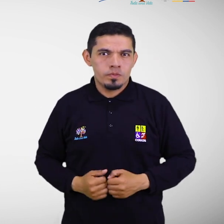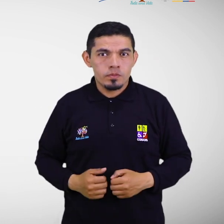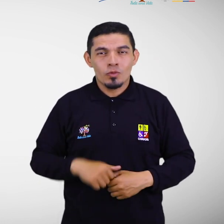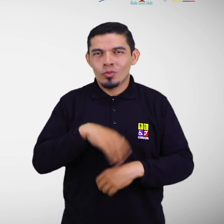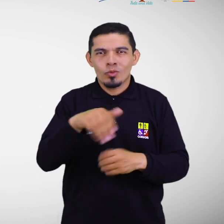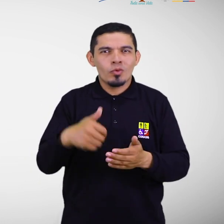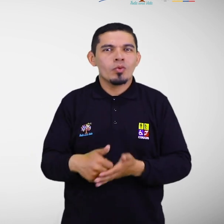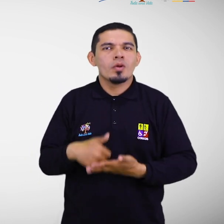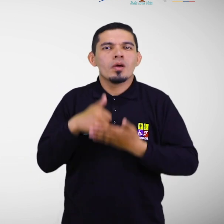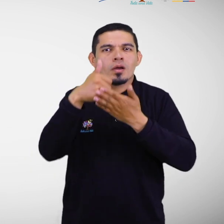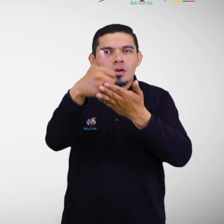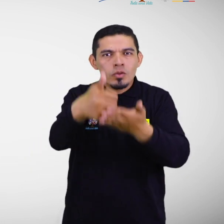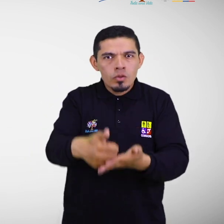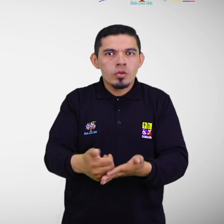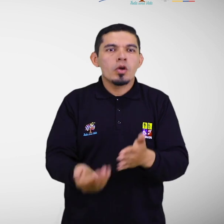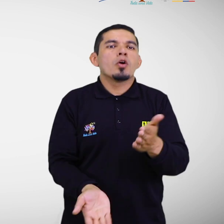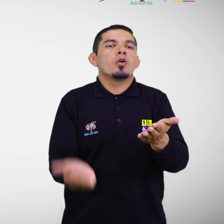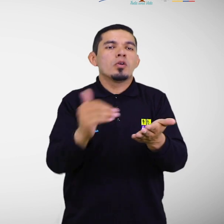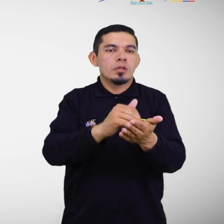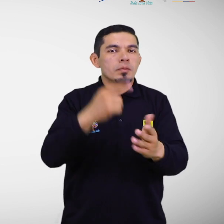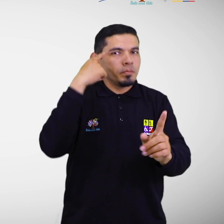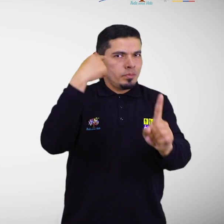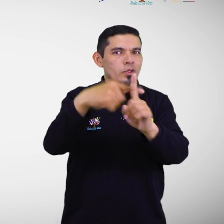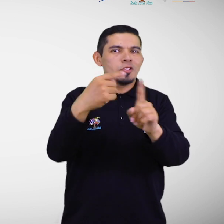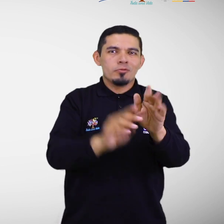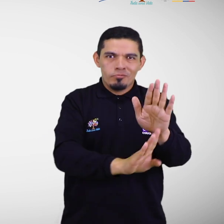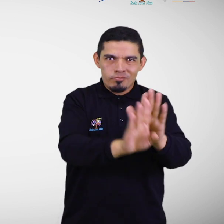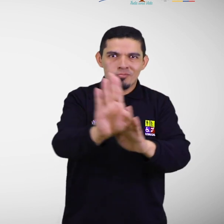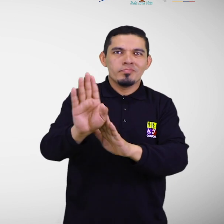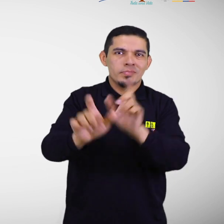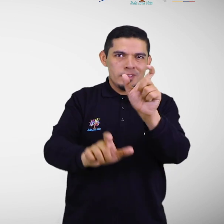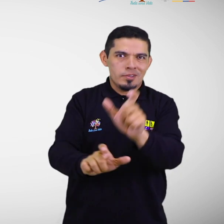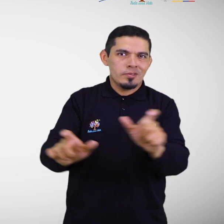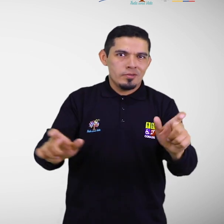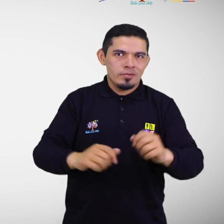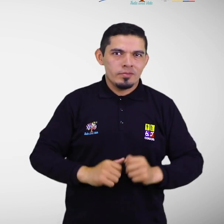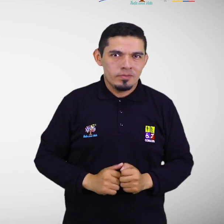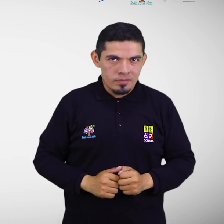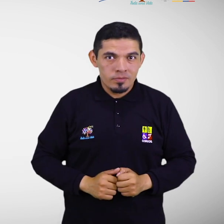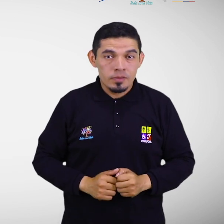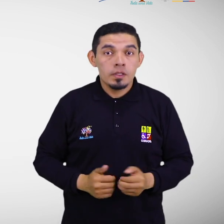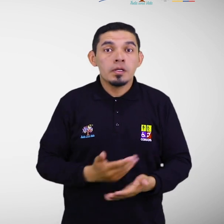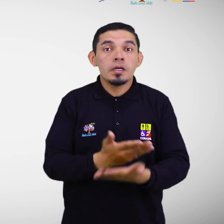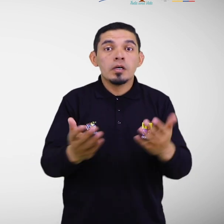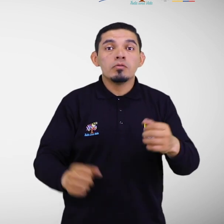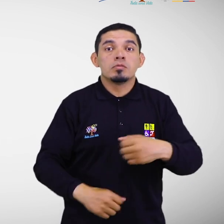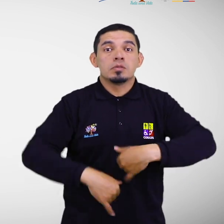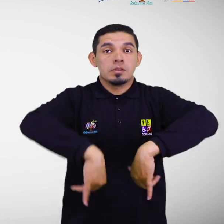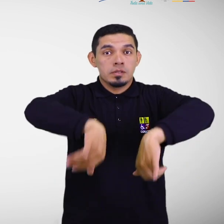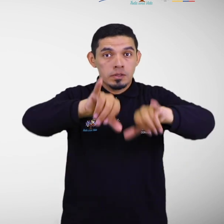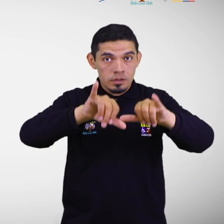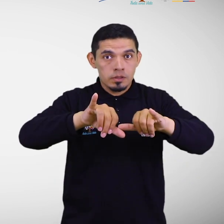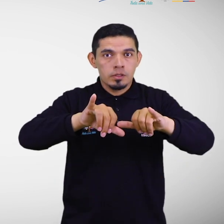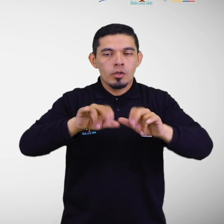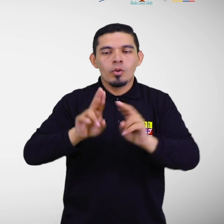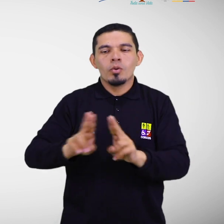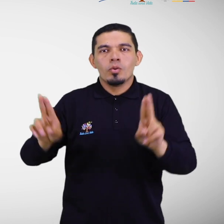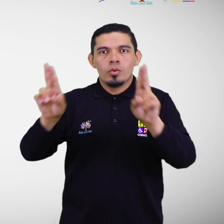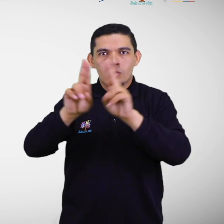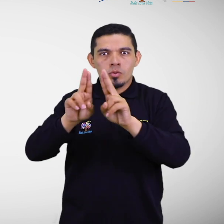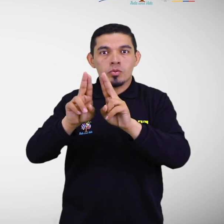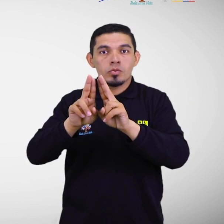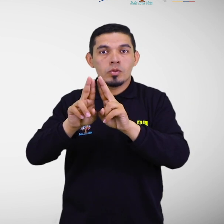contribuye a fortalecer la resiliencia y, por consiguiente, al logro del desarrollo sostenible, Naciones Unidas